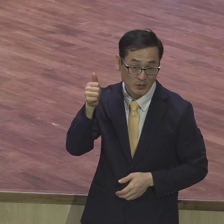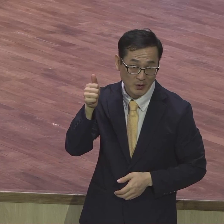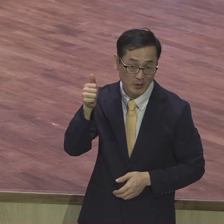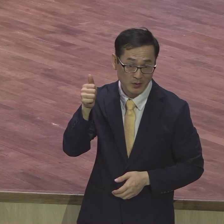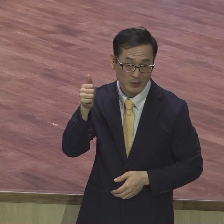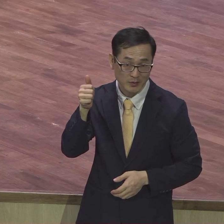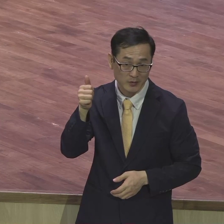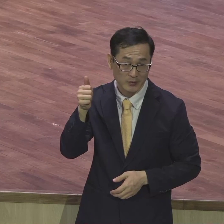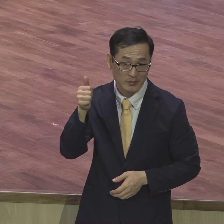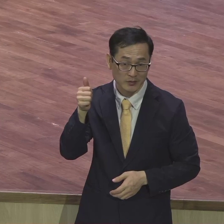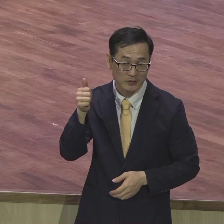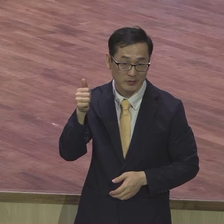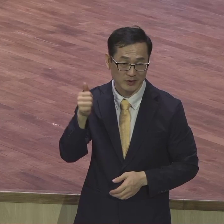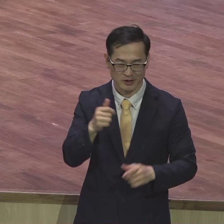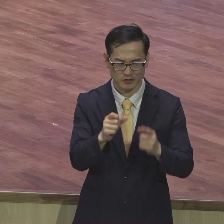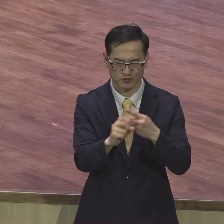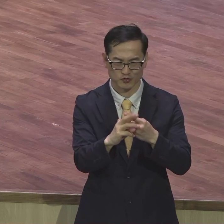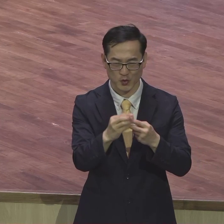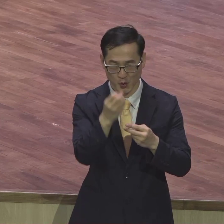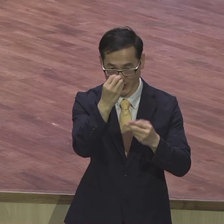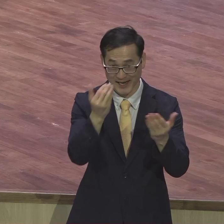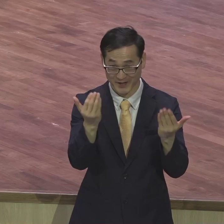대통령이 와가지고 그렇게 이제